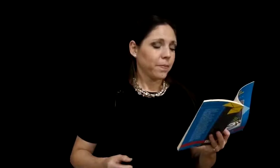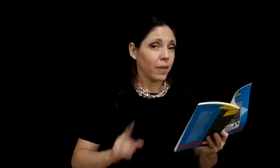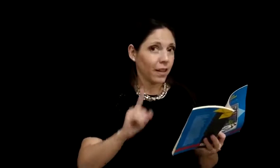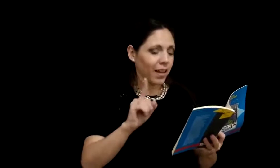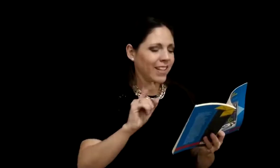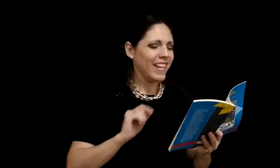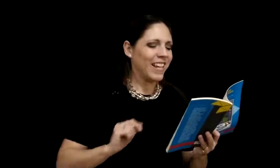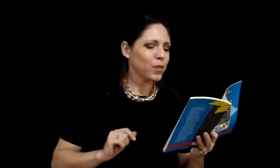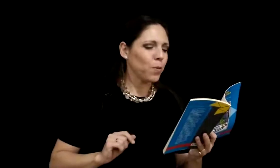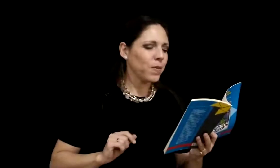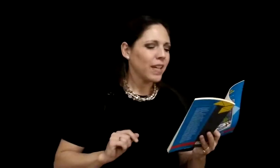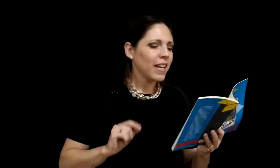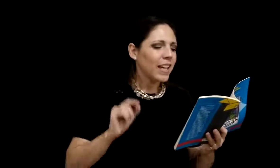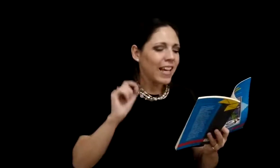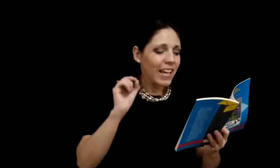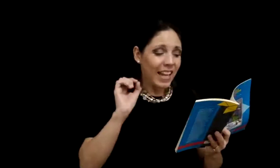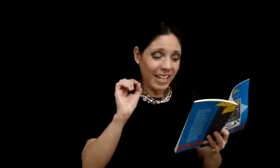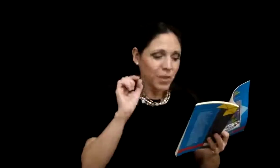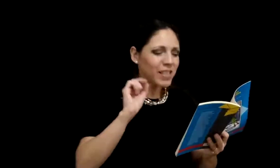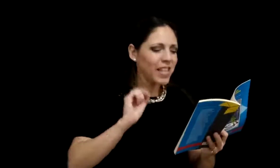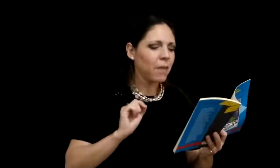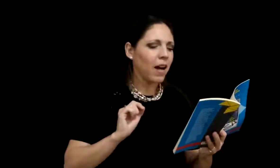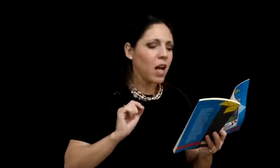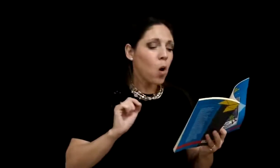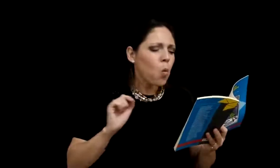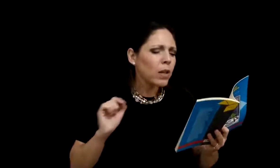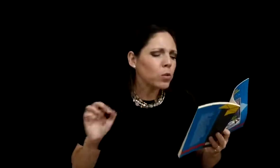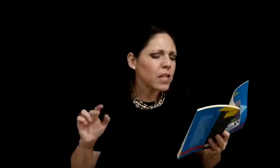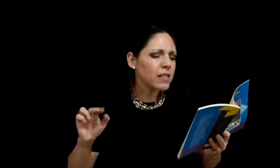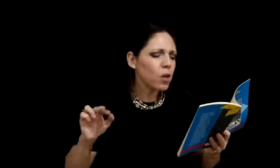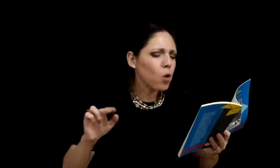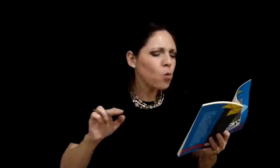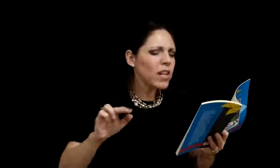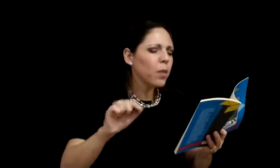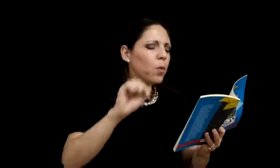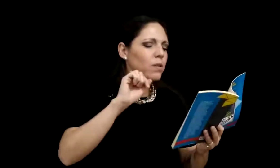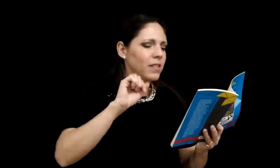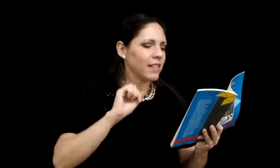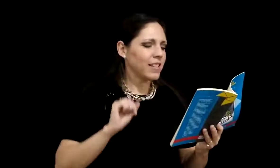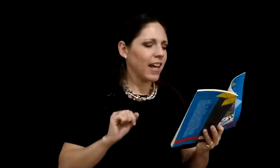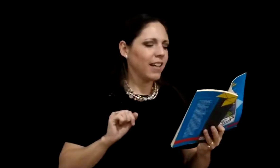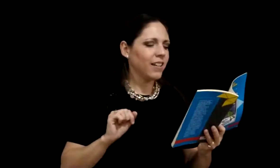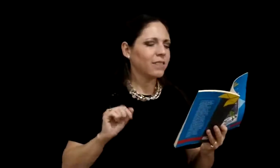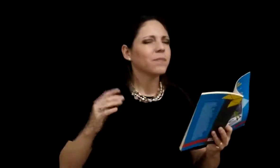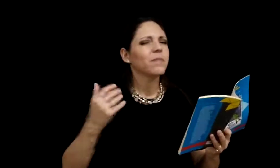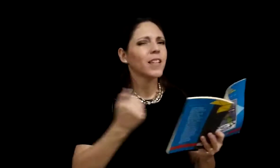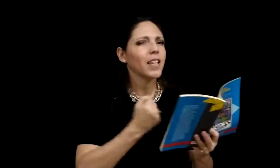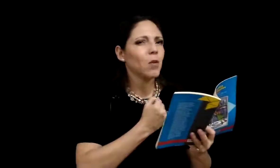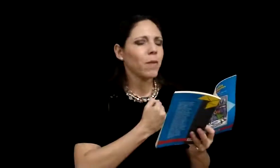Y en eso, en eso estaba cuando se acercó una dulce anciana y lo